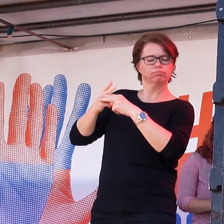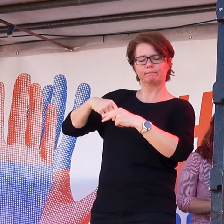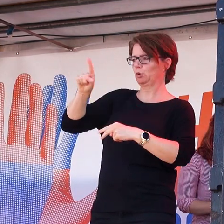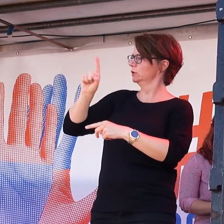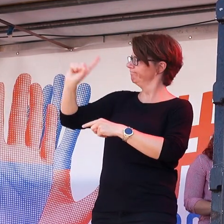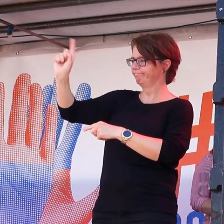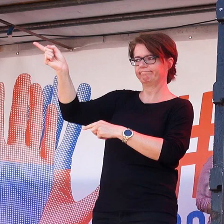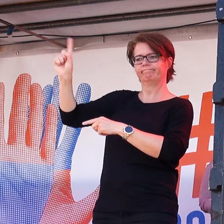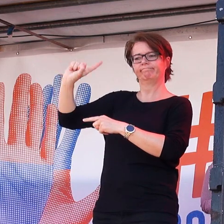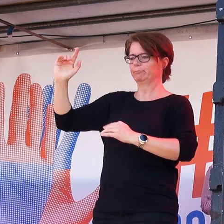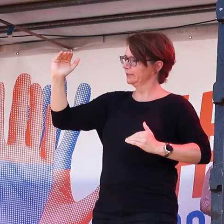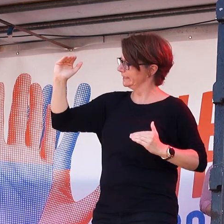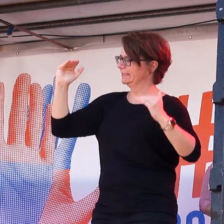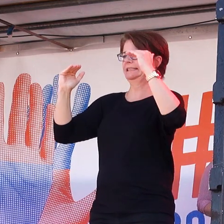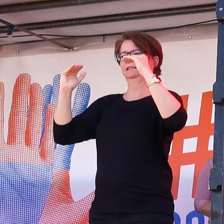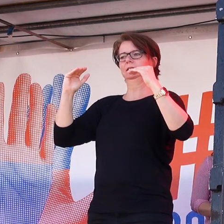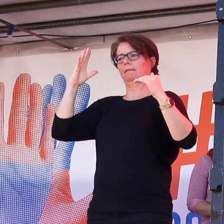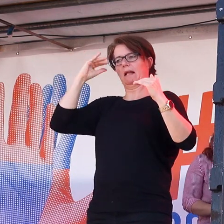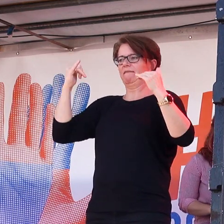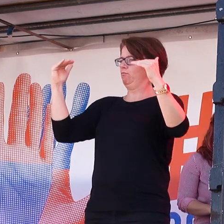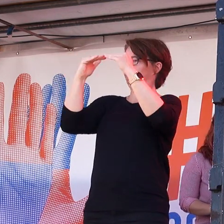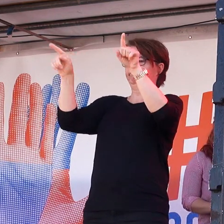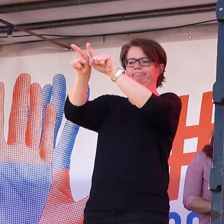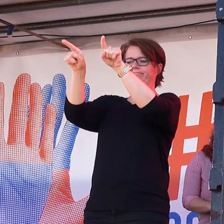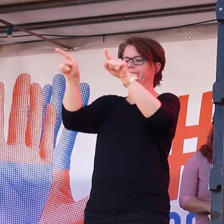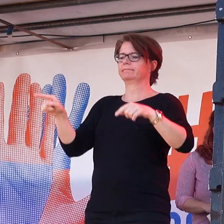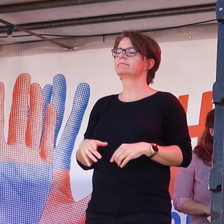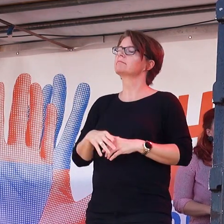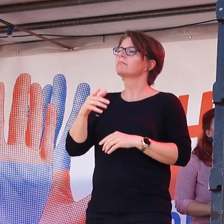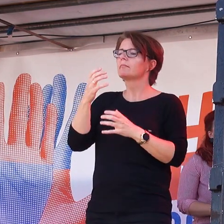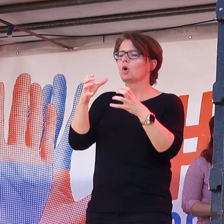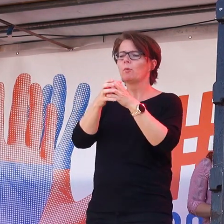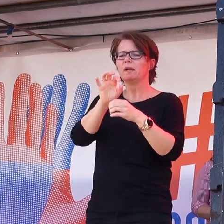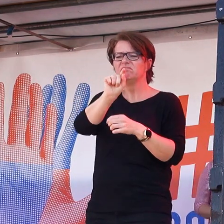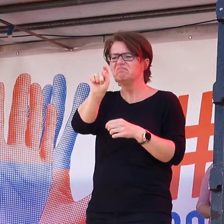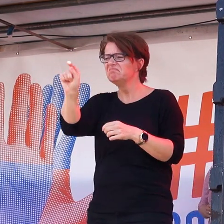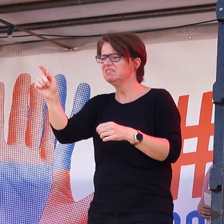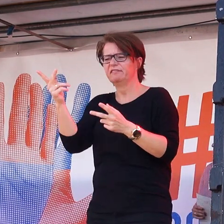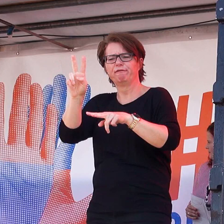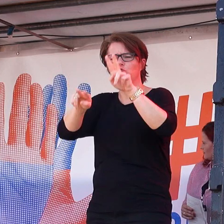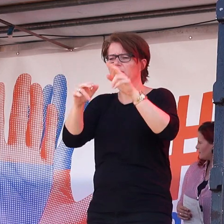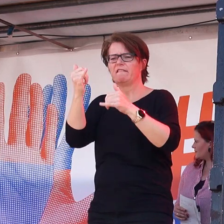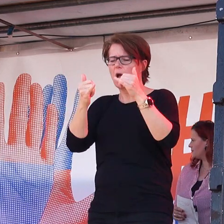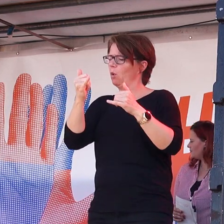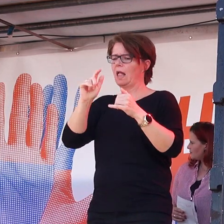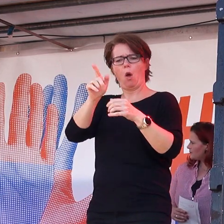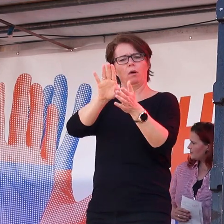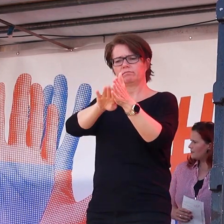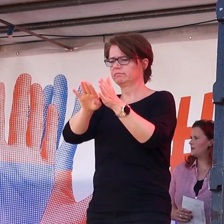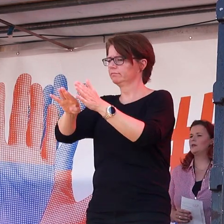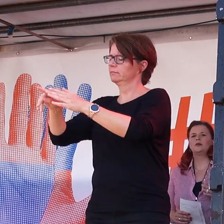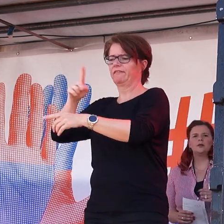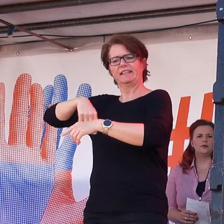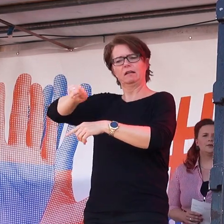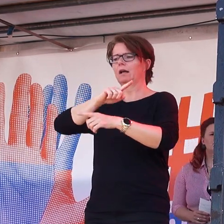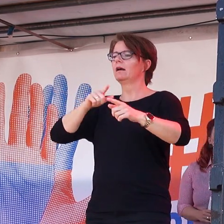Gruppenbezogene Menschenfeindlichkeit, antidemokratisches und rechtsextremes Denken sind kein gesellschaftliches Randproblem.